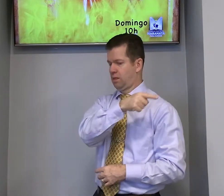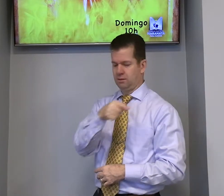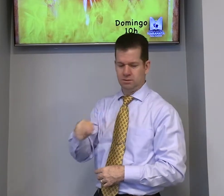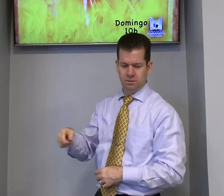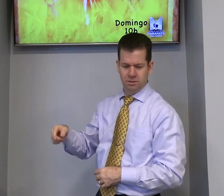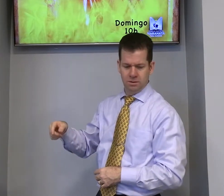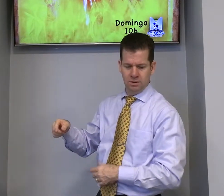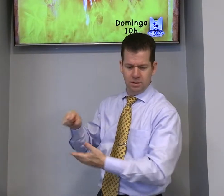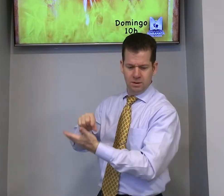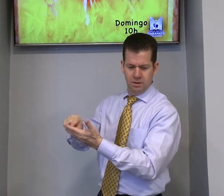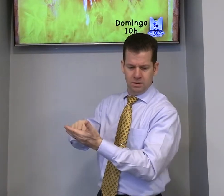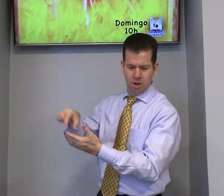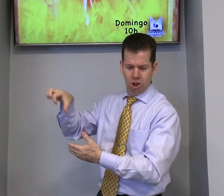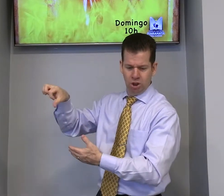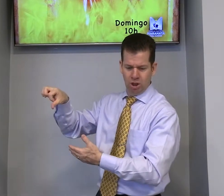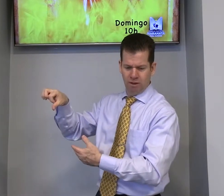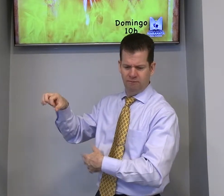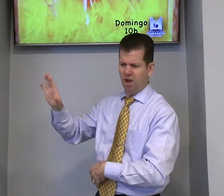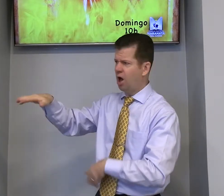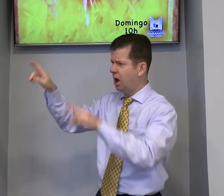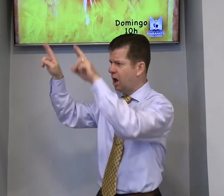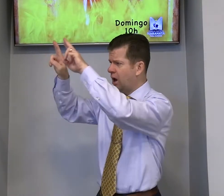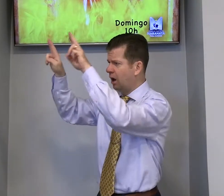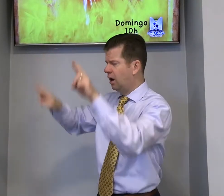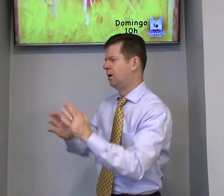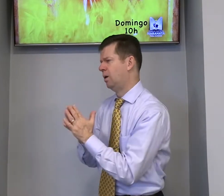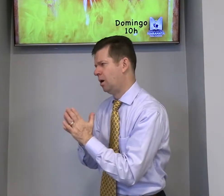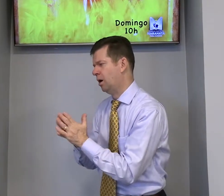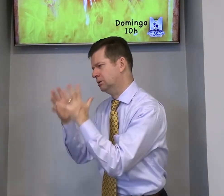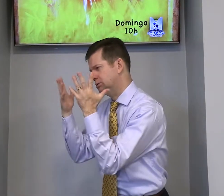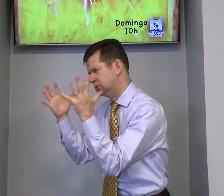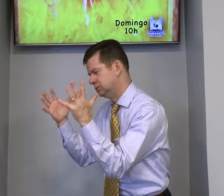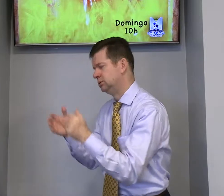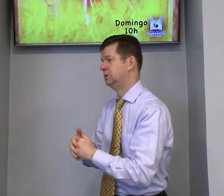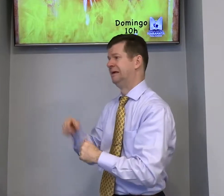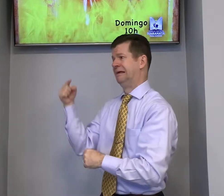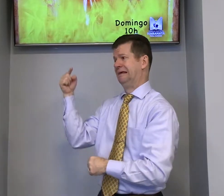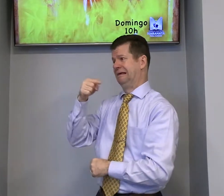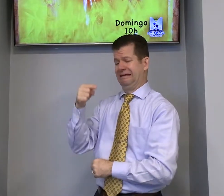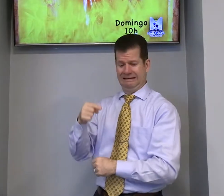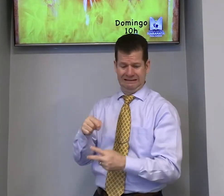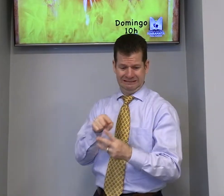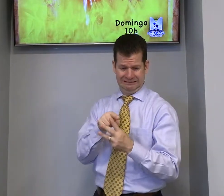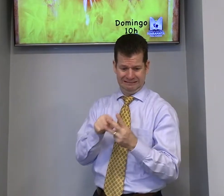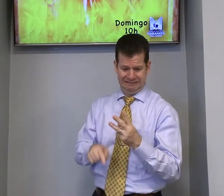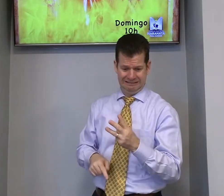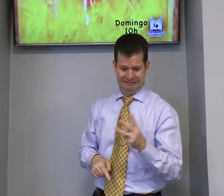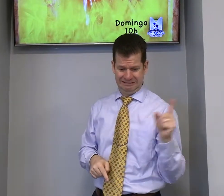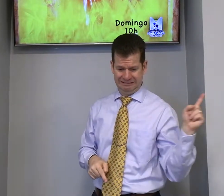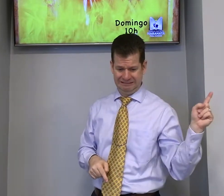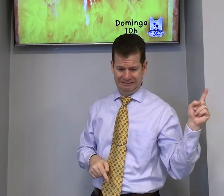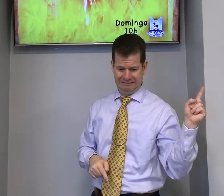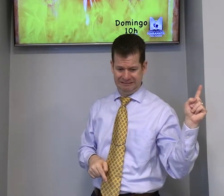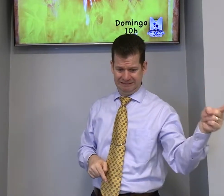e eles ignoraram o decreto. Os três.